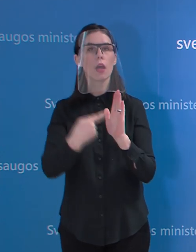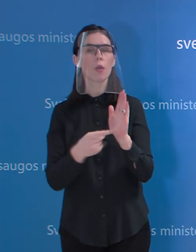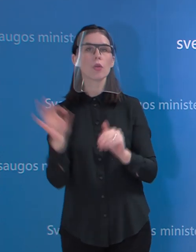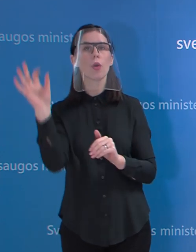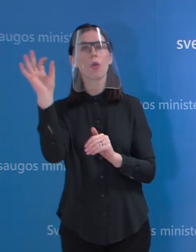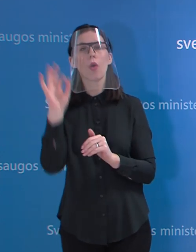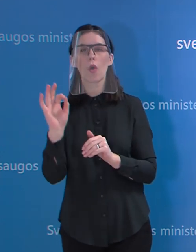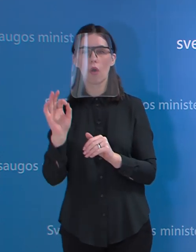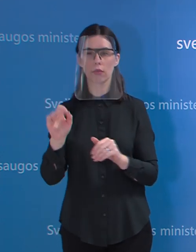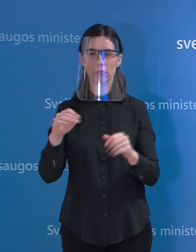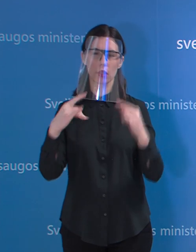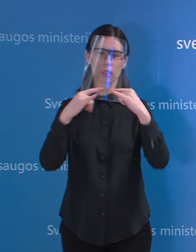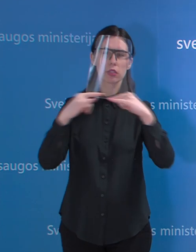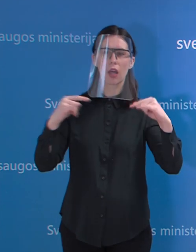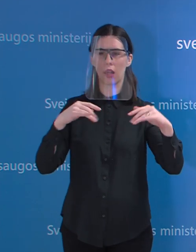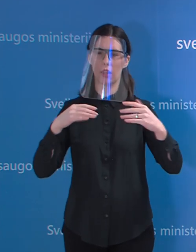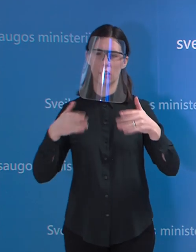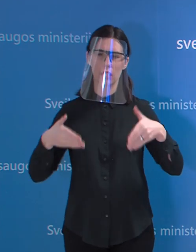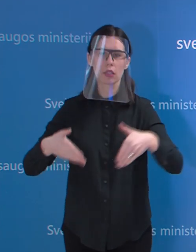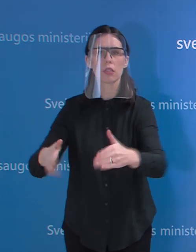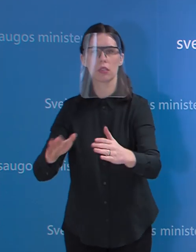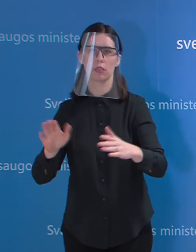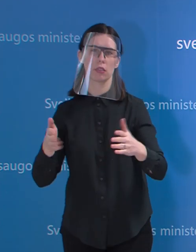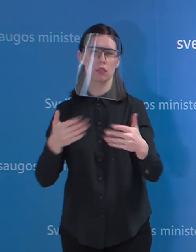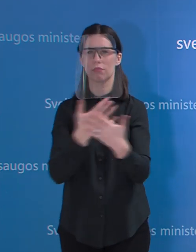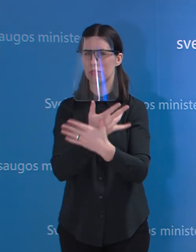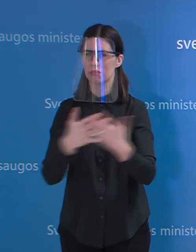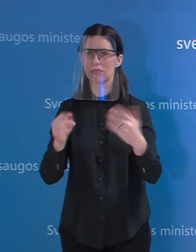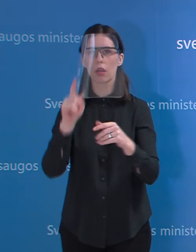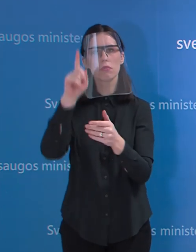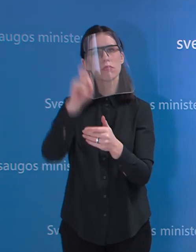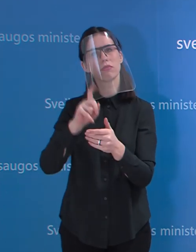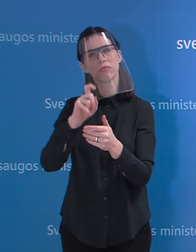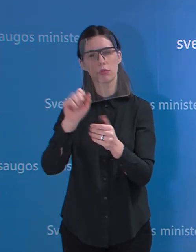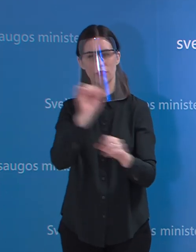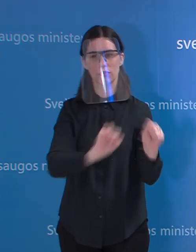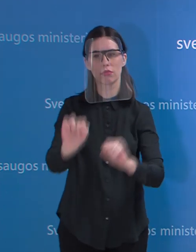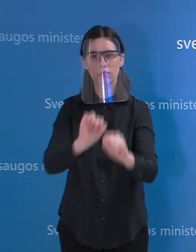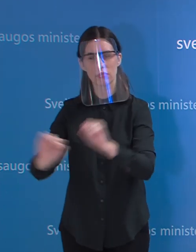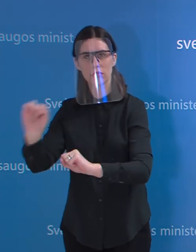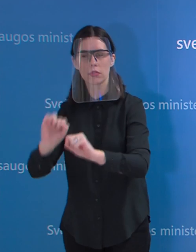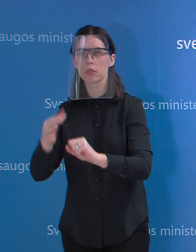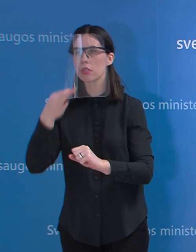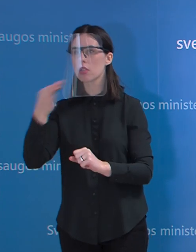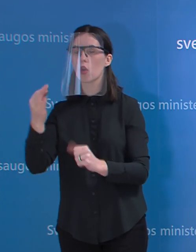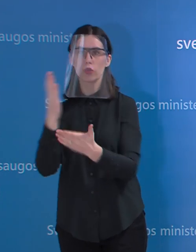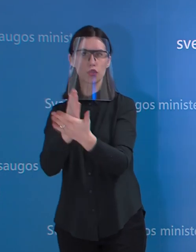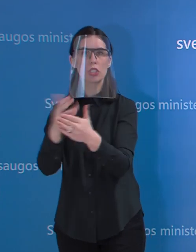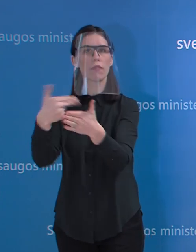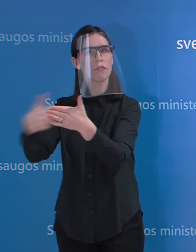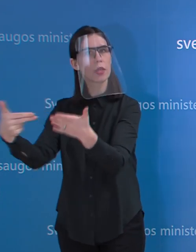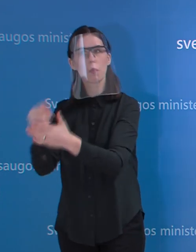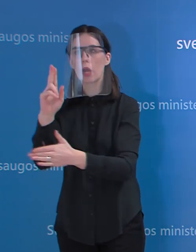paviršiams? LRT tyrimus kyriaus kalbinti gamintojai teigia, kad jiems vis dar nėra išduotas leidimas jo gaminti.